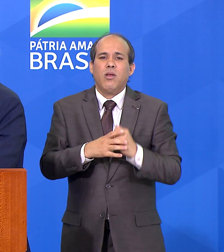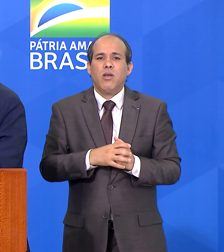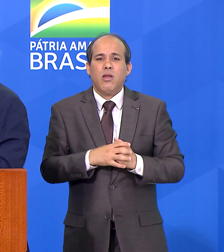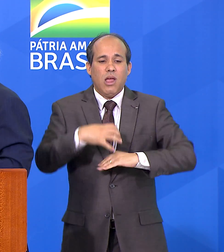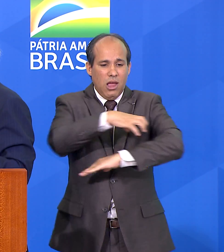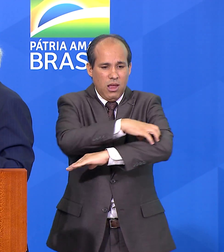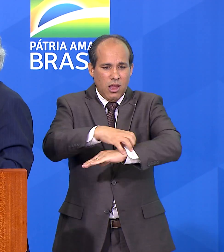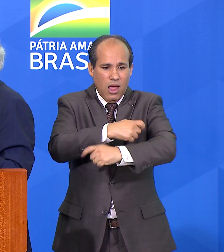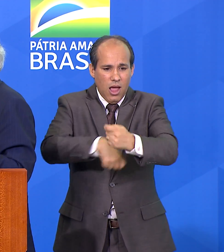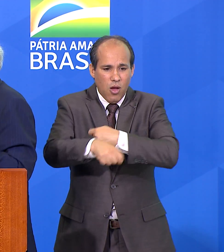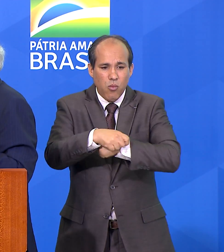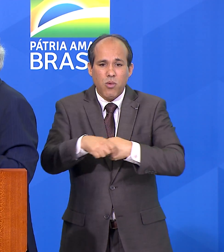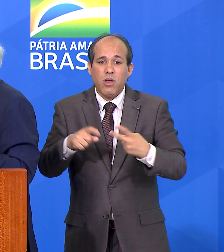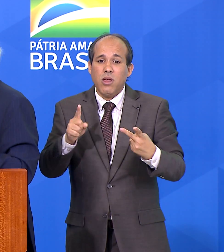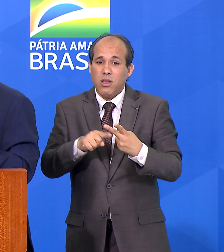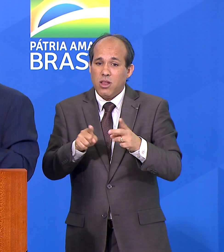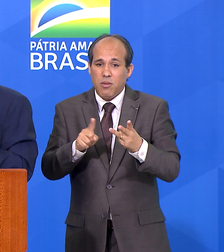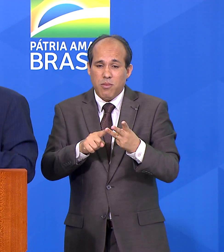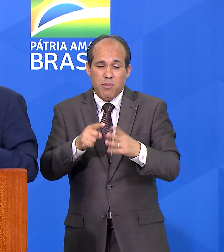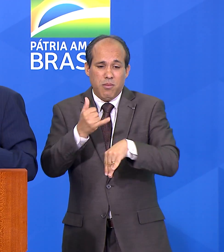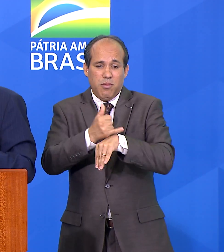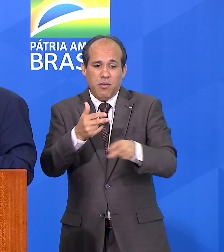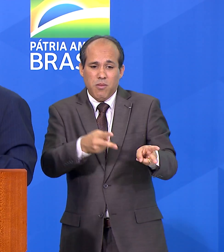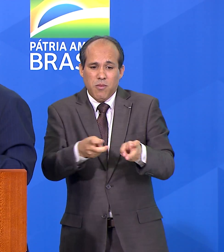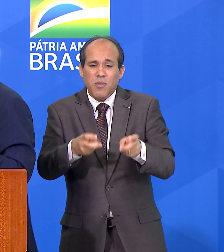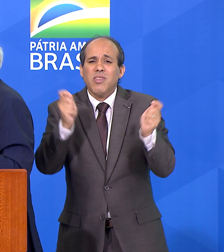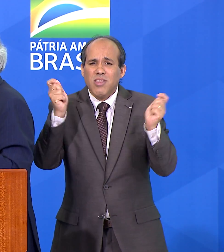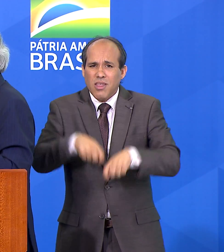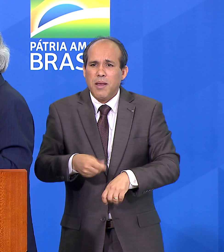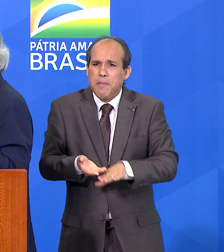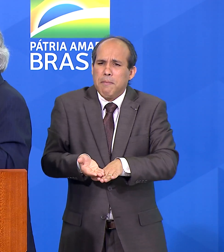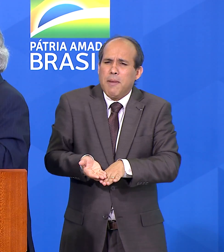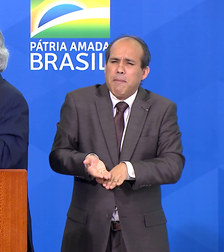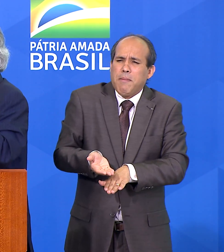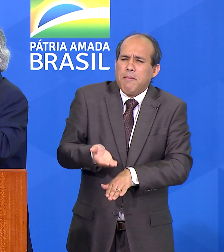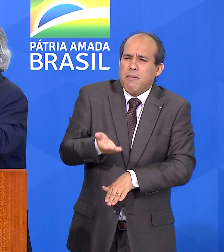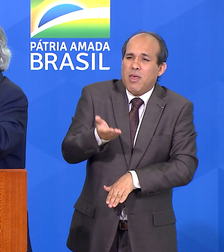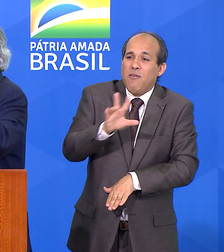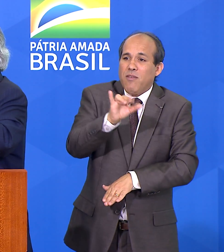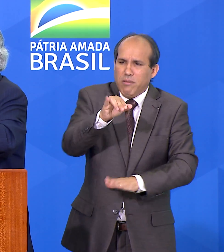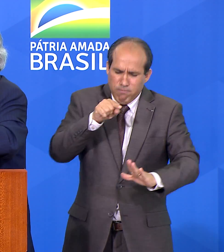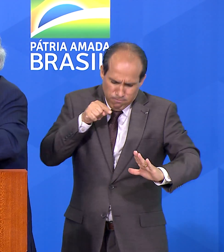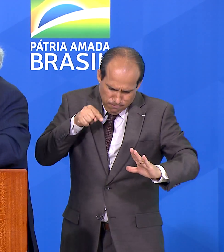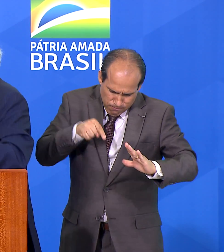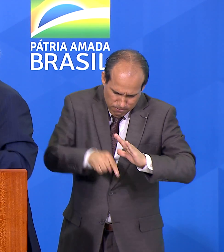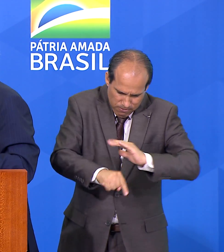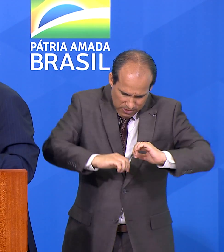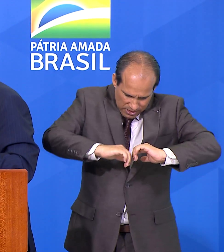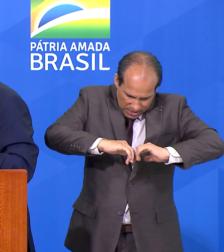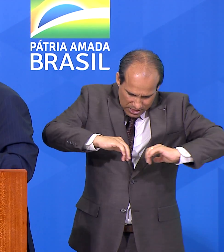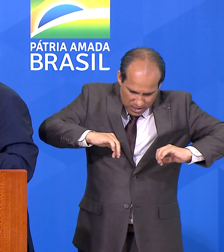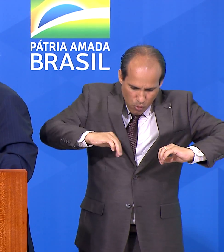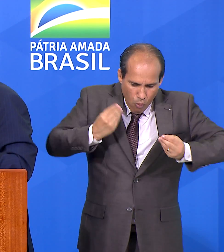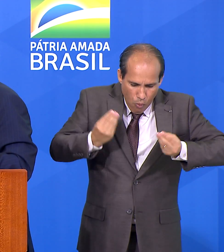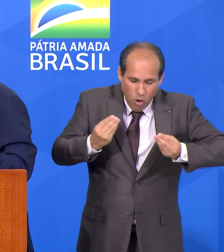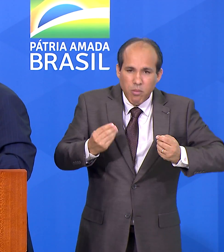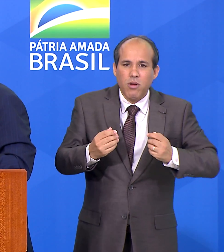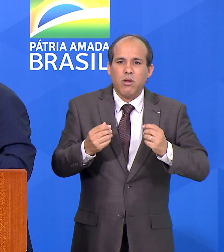e vai fazer, na verdade, do ponto de vista econômico, um aprofundamento da cadeia produtiva.